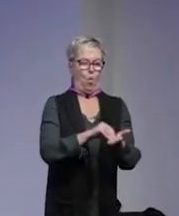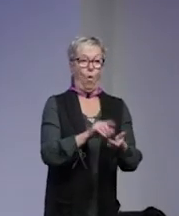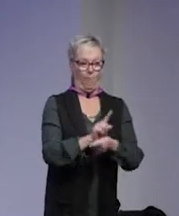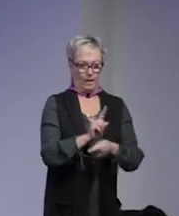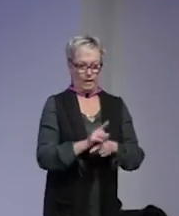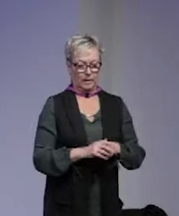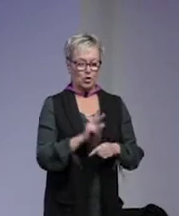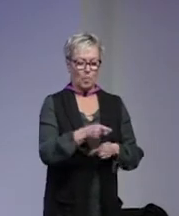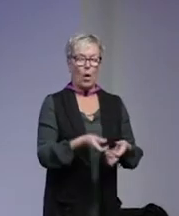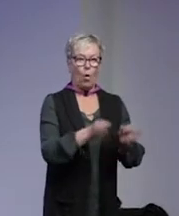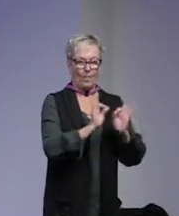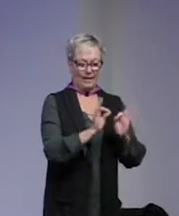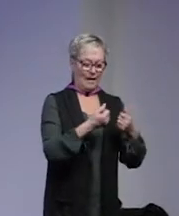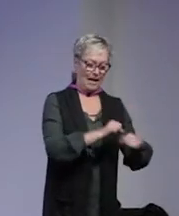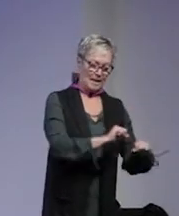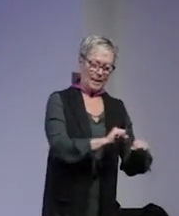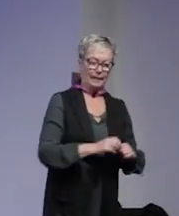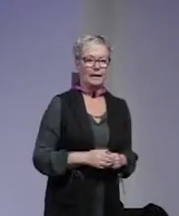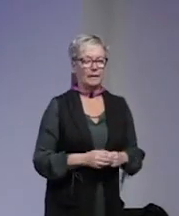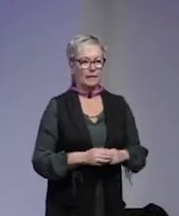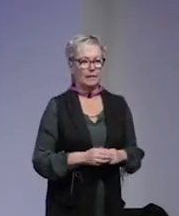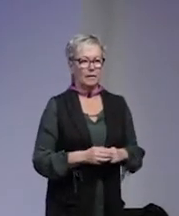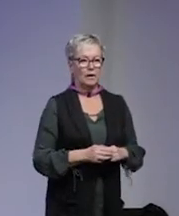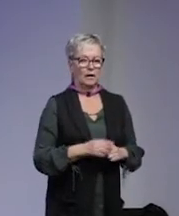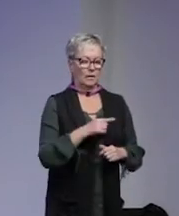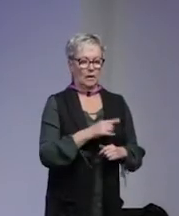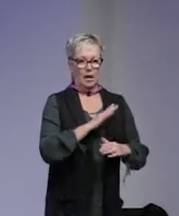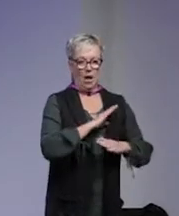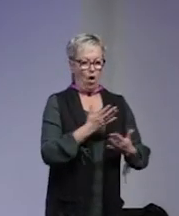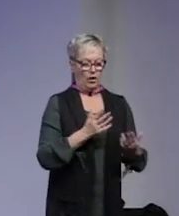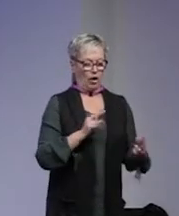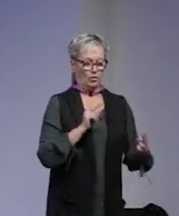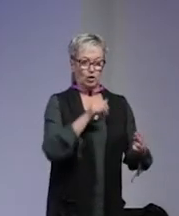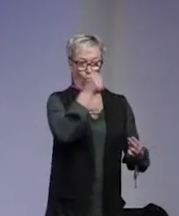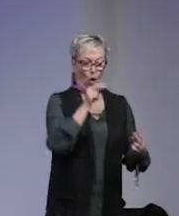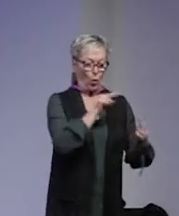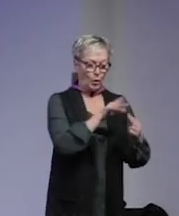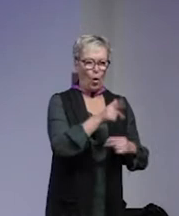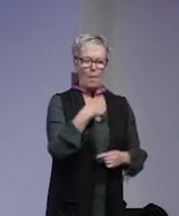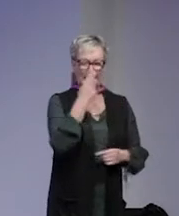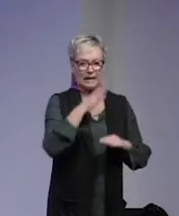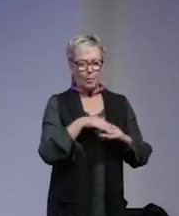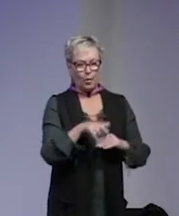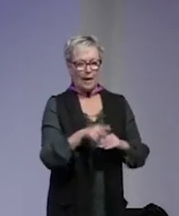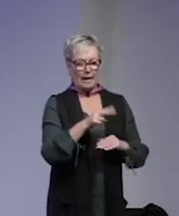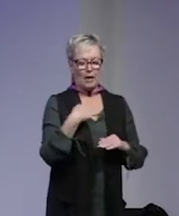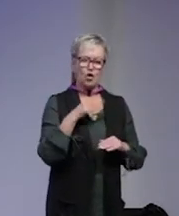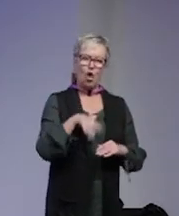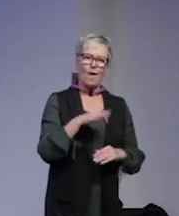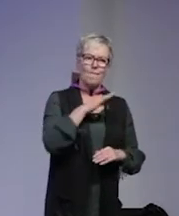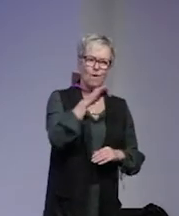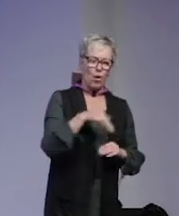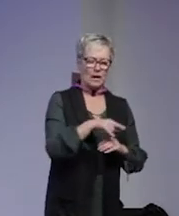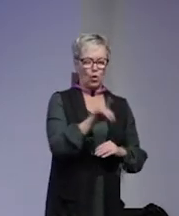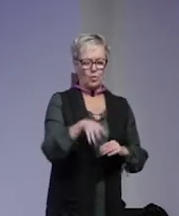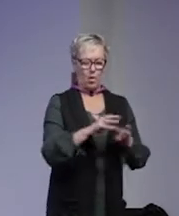som den offentliga verksamheten har svårt att nå ut med. Om man då tittar på vad detta eller när jag har ställt frågan